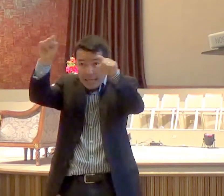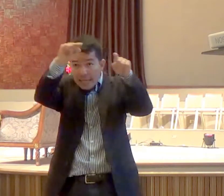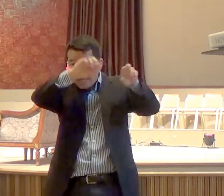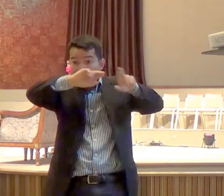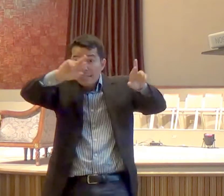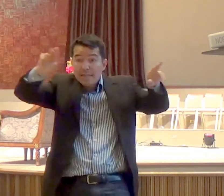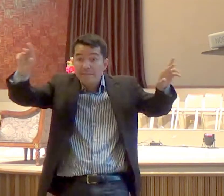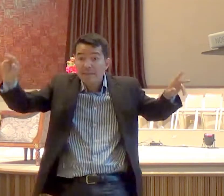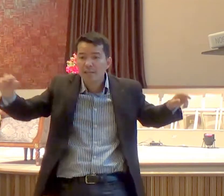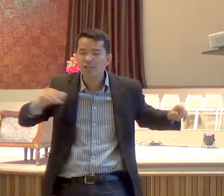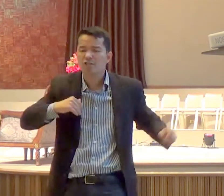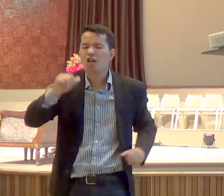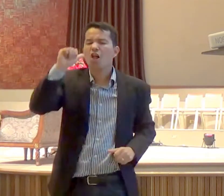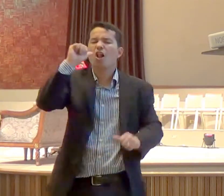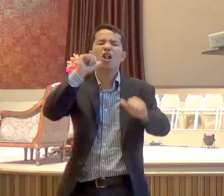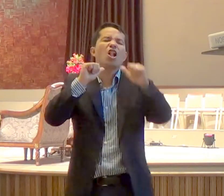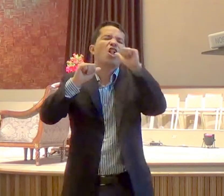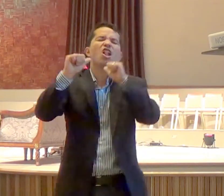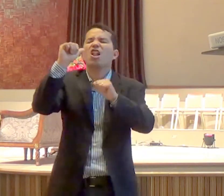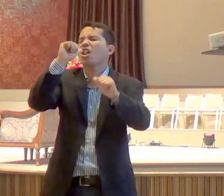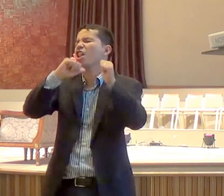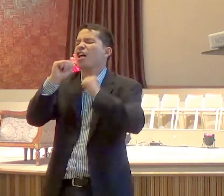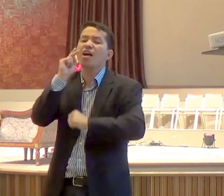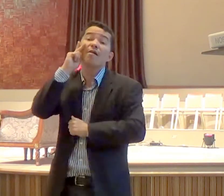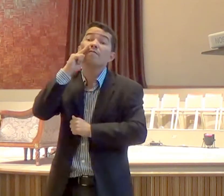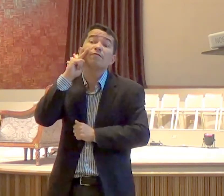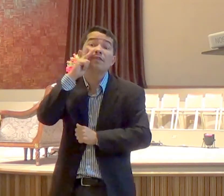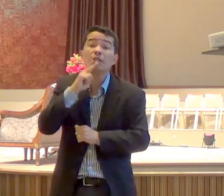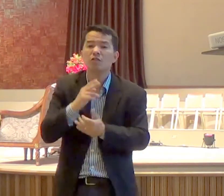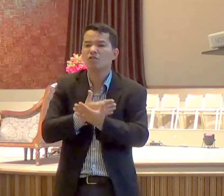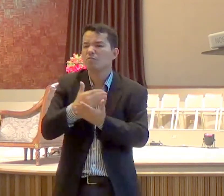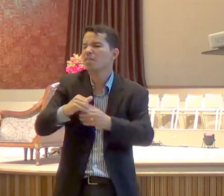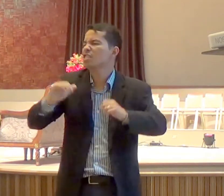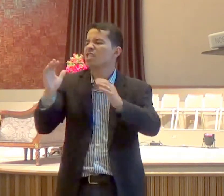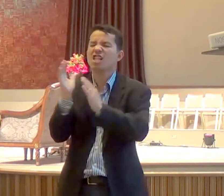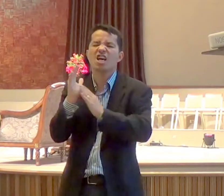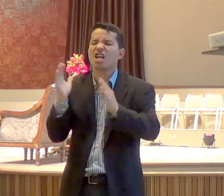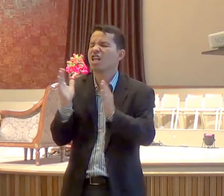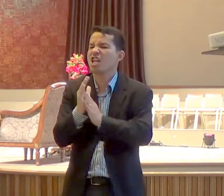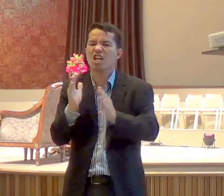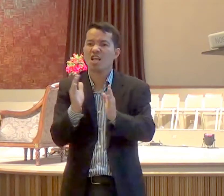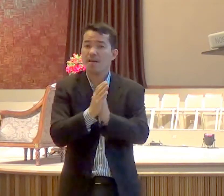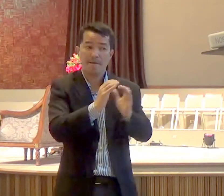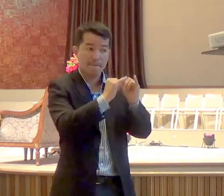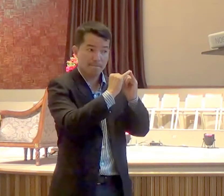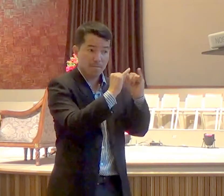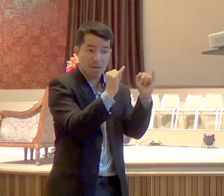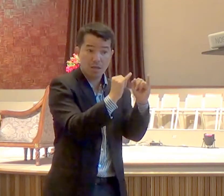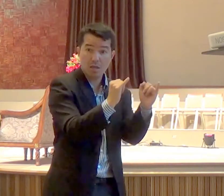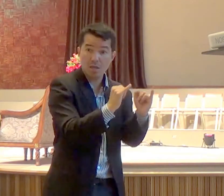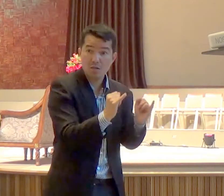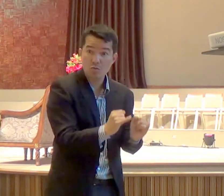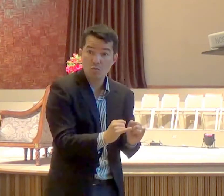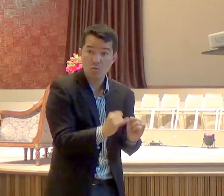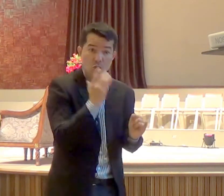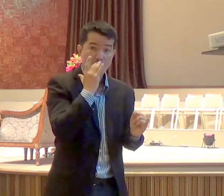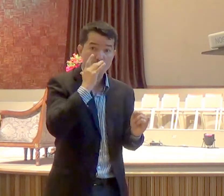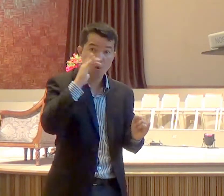concubinas, beberam o vinho, e deram louvores, aos deuses, de ouro, de prata, de bronze, de ferro, de